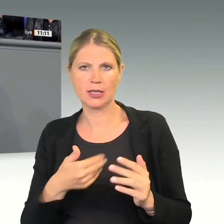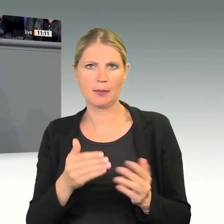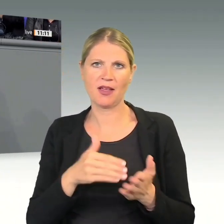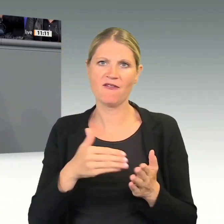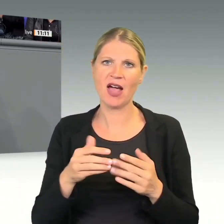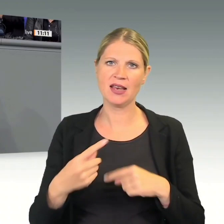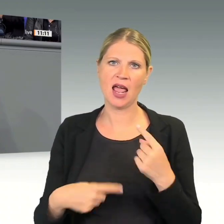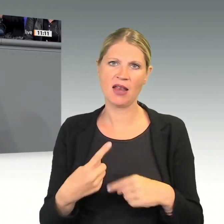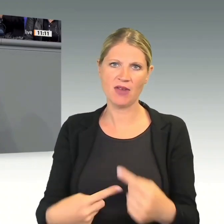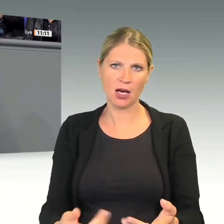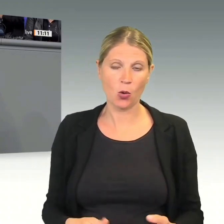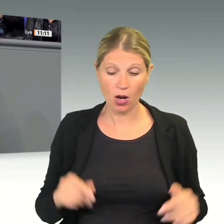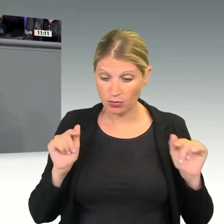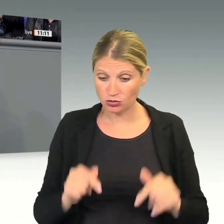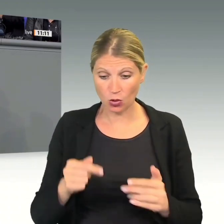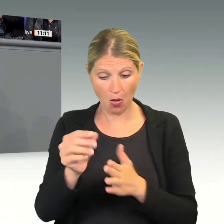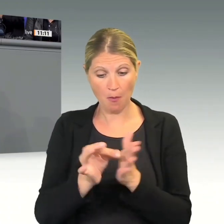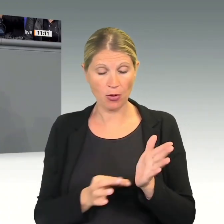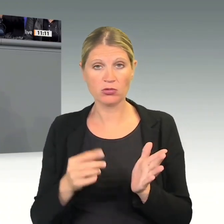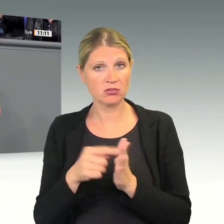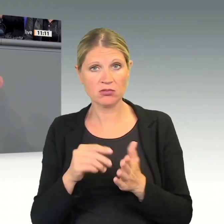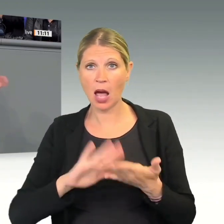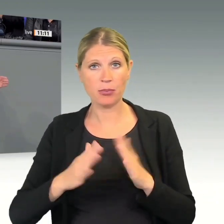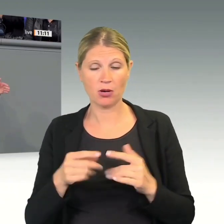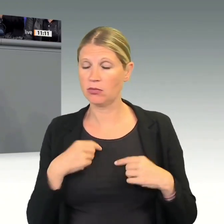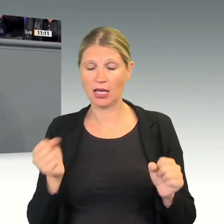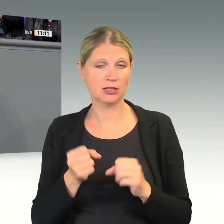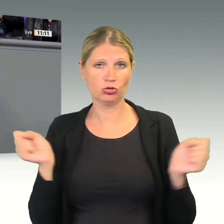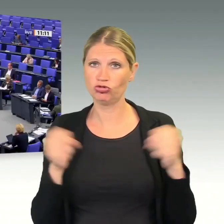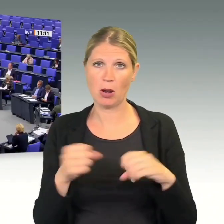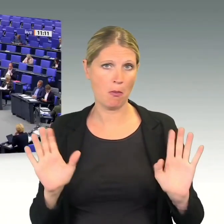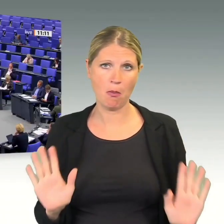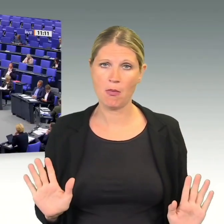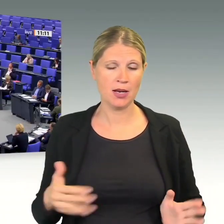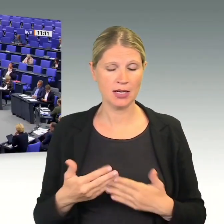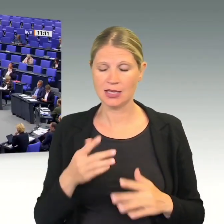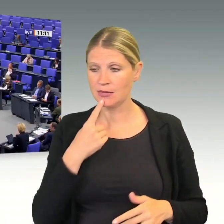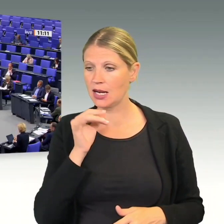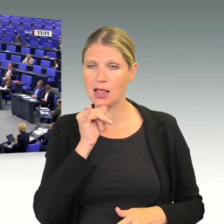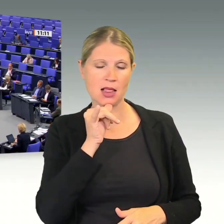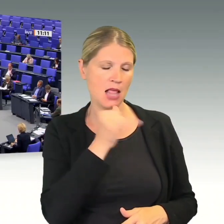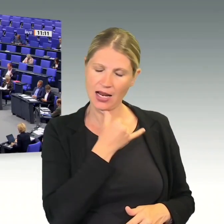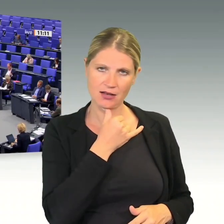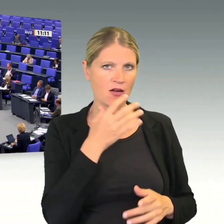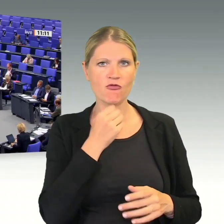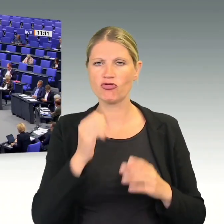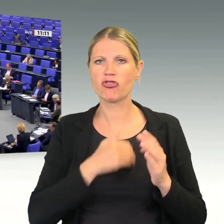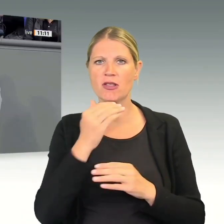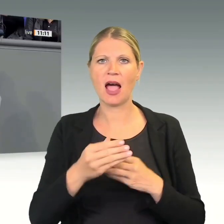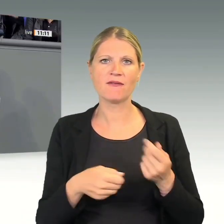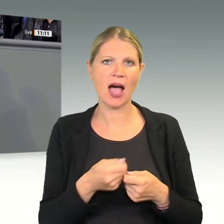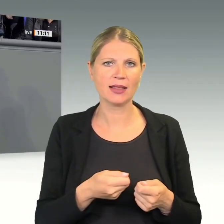man diesem Abkommen nicht zustimmen. Deshalb sagen wir Nein zu diesem ausverhandelnden Abkommen. Wir wollen Nachverhandlungen bzw.